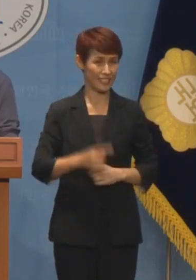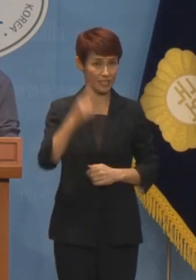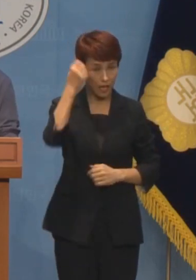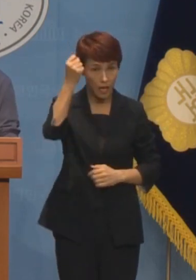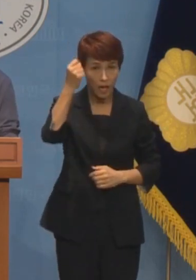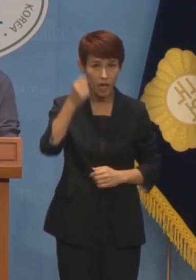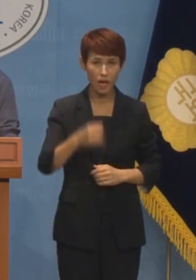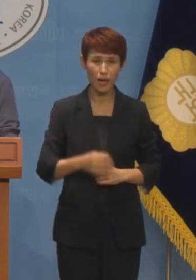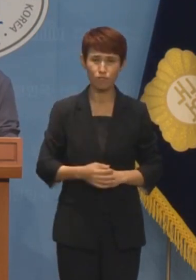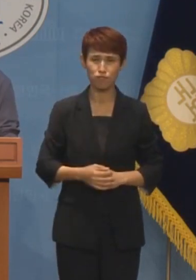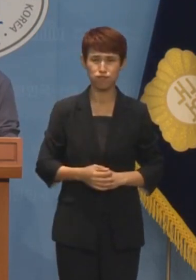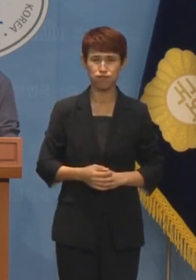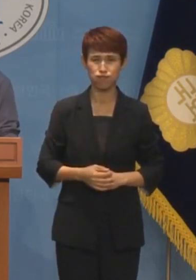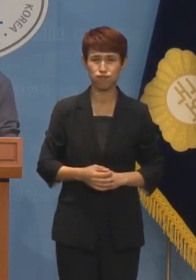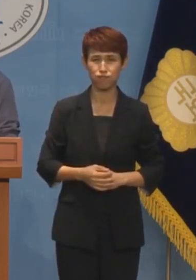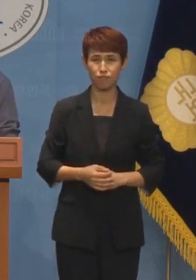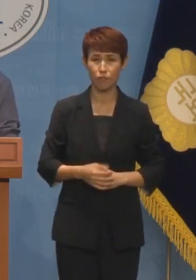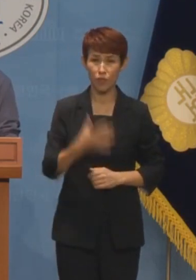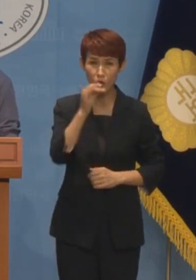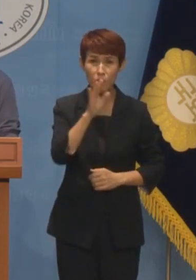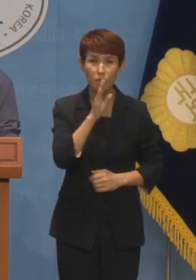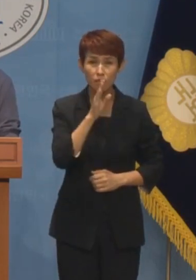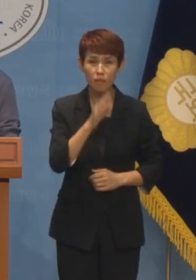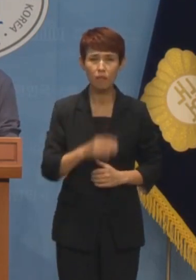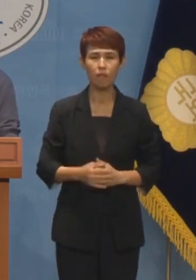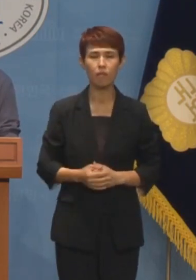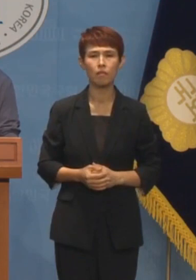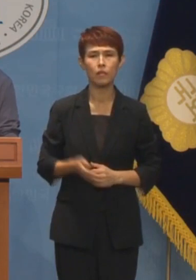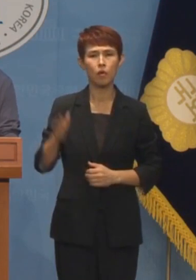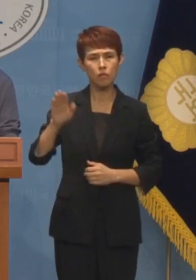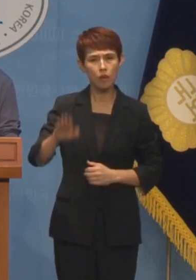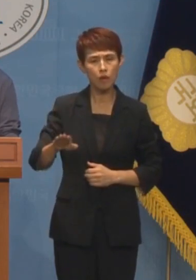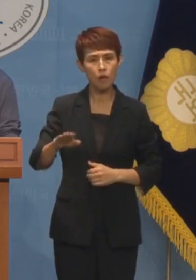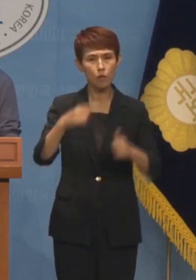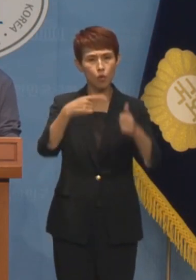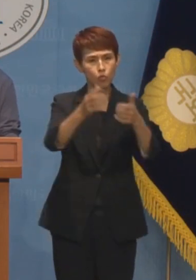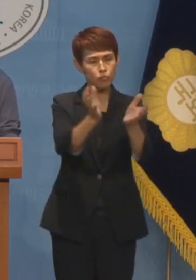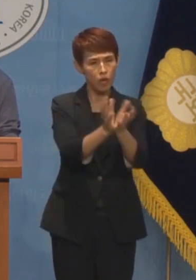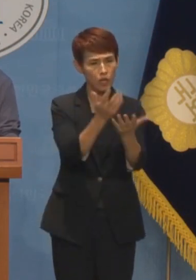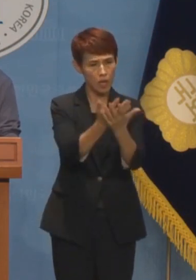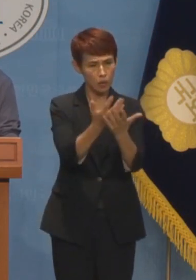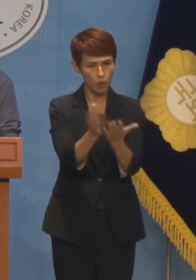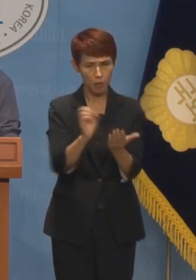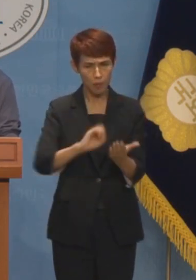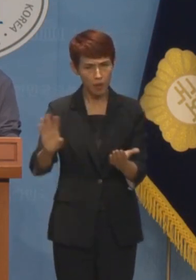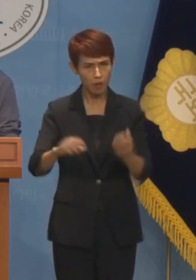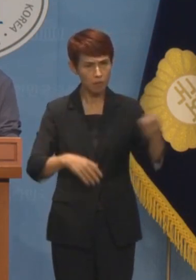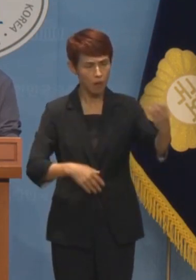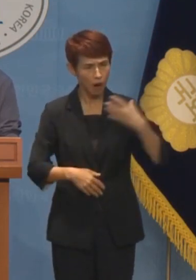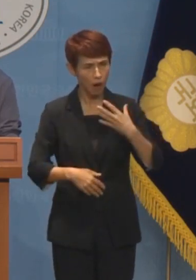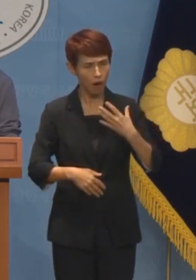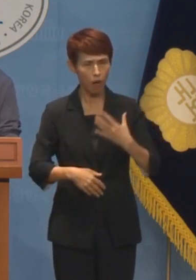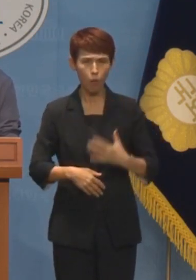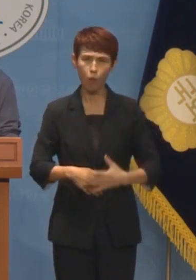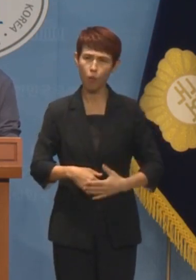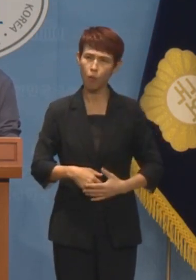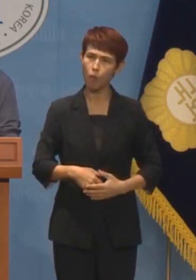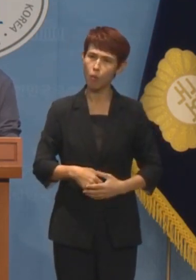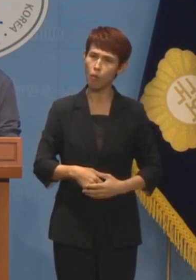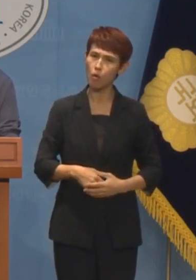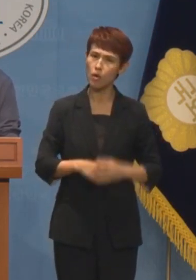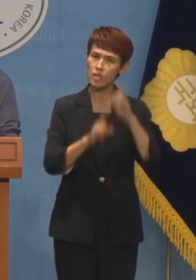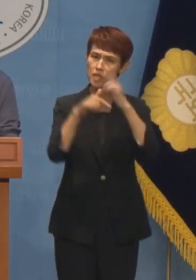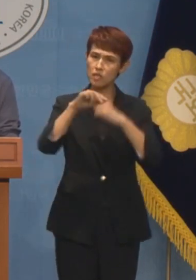상식적으로 당연한 반응 아니었습니까? 그런데 이제 교육부의 자료 폐기로 그 말도 안 되는 이야기에